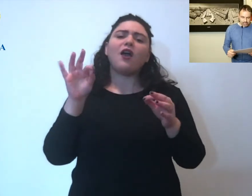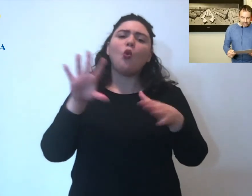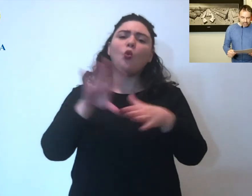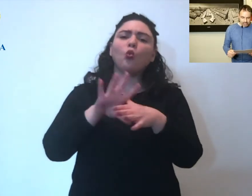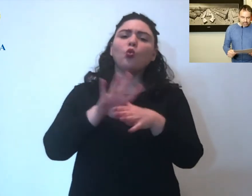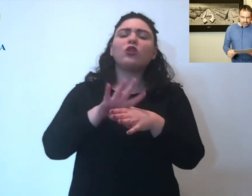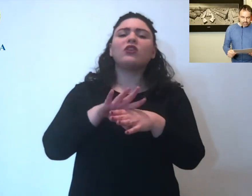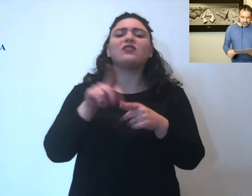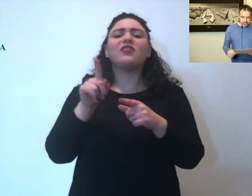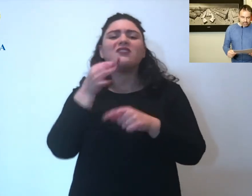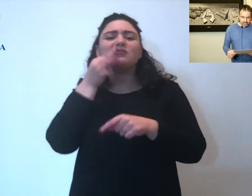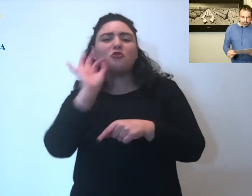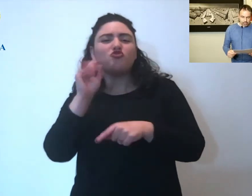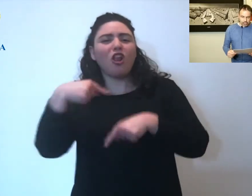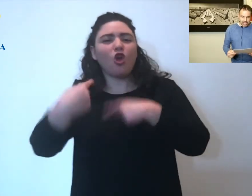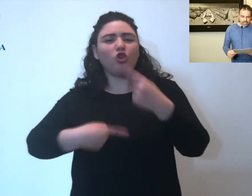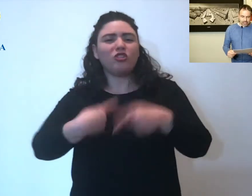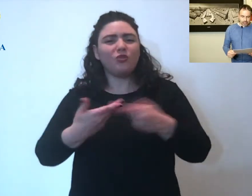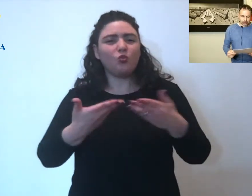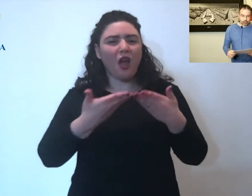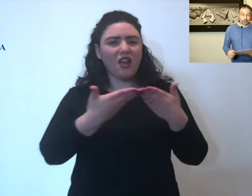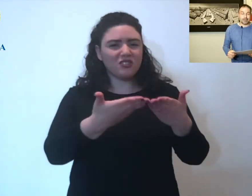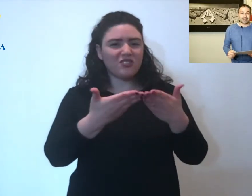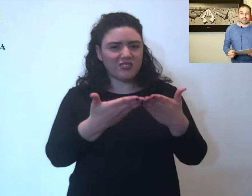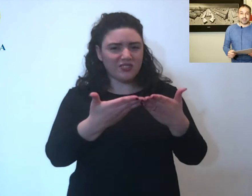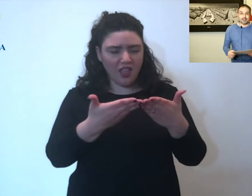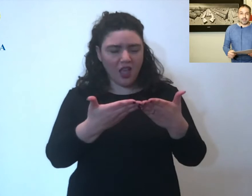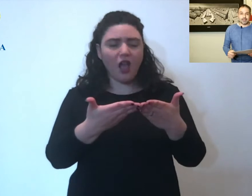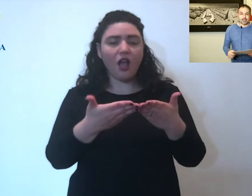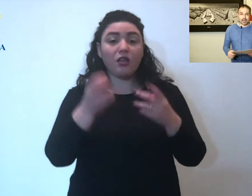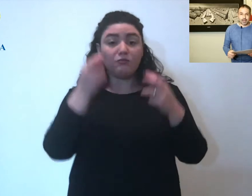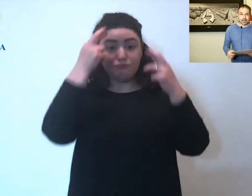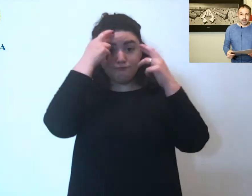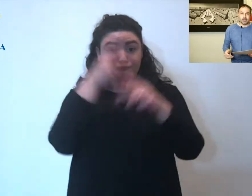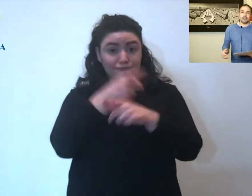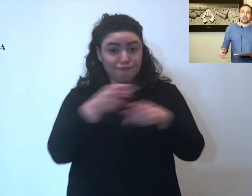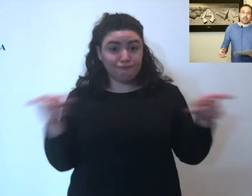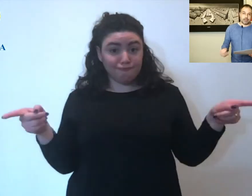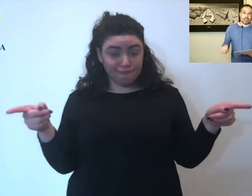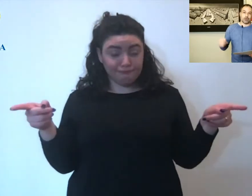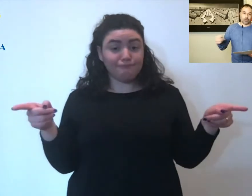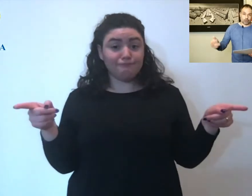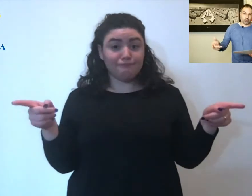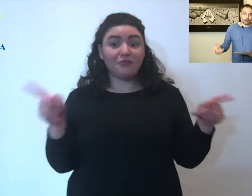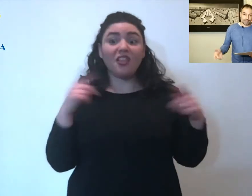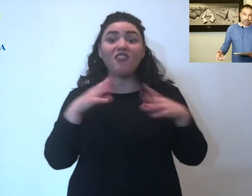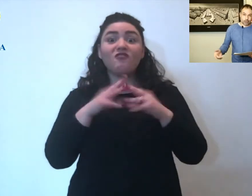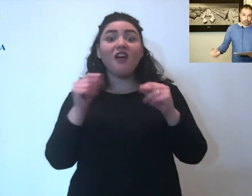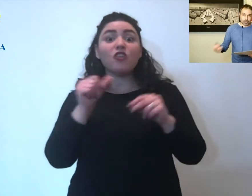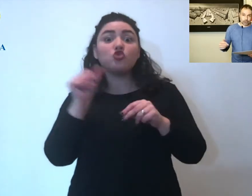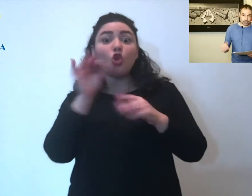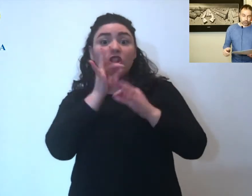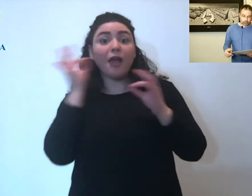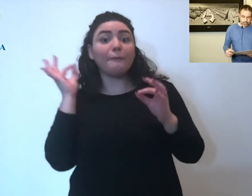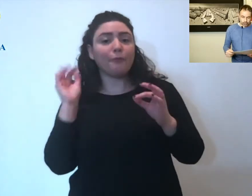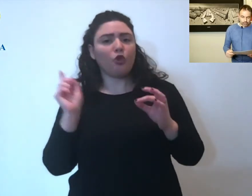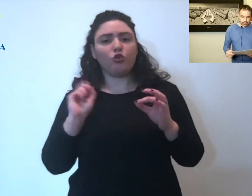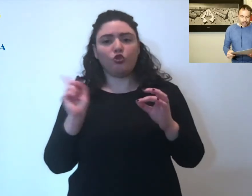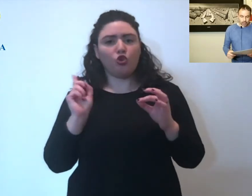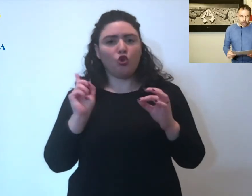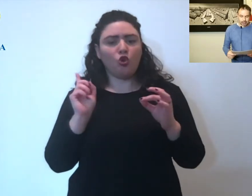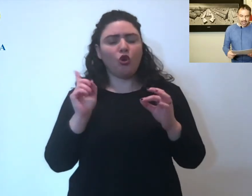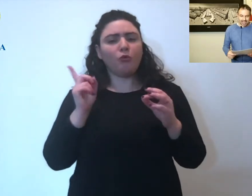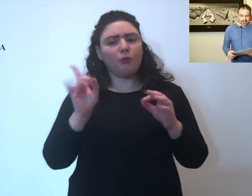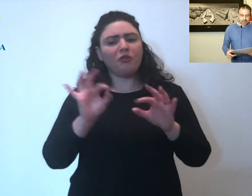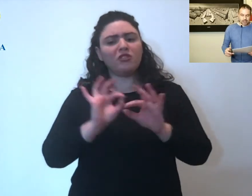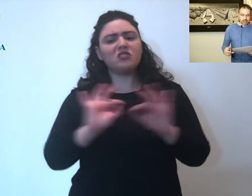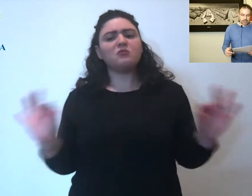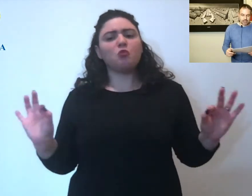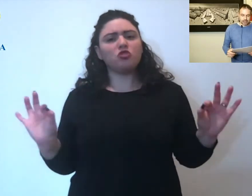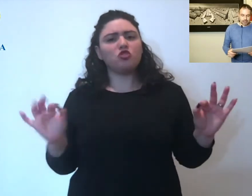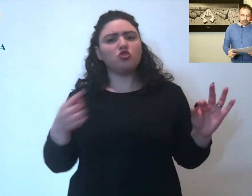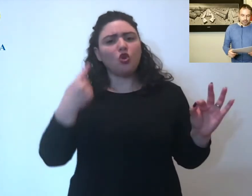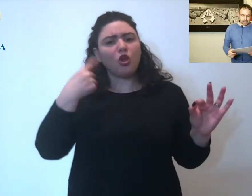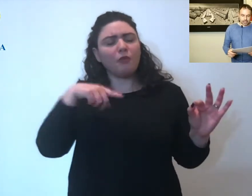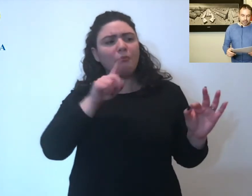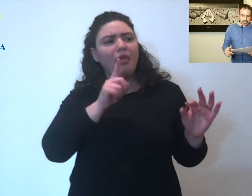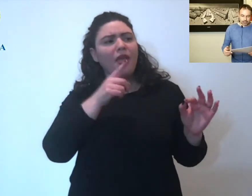le unità speciali di continuità assistenziale che vi ricordo non fanno soltanto il tampone ma